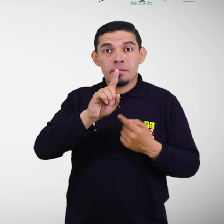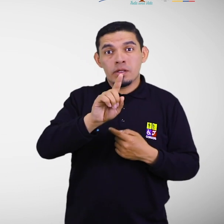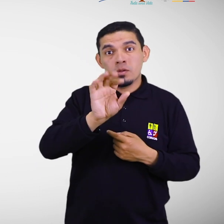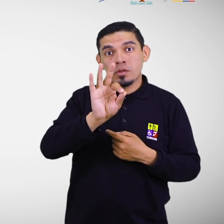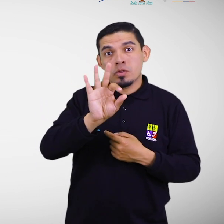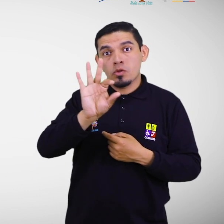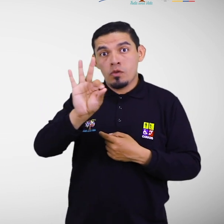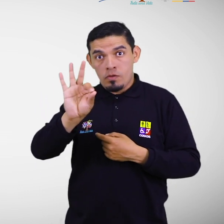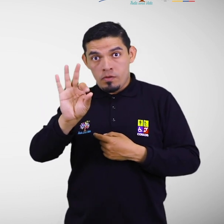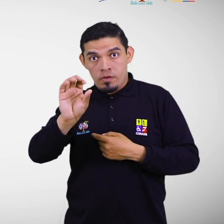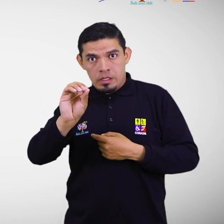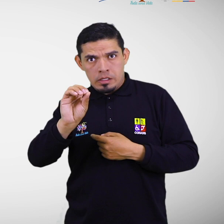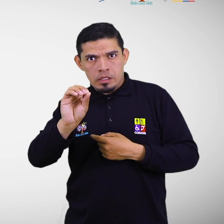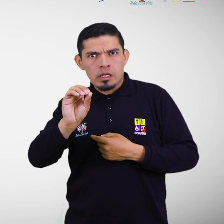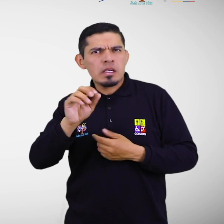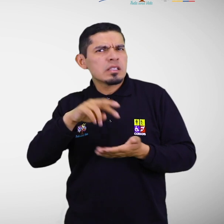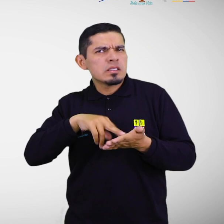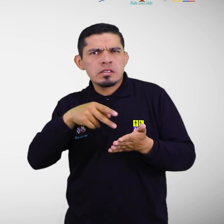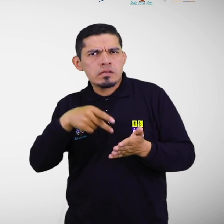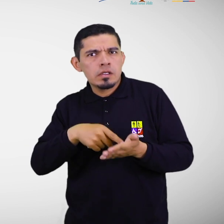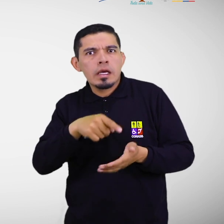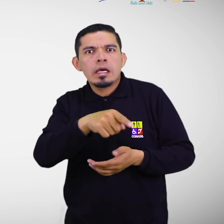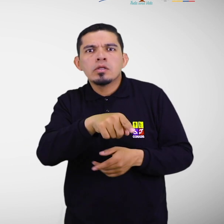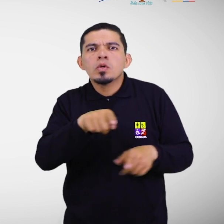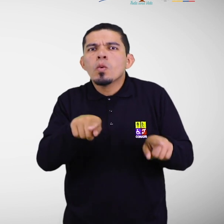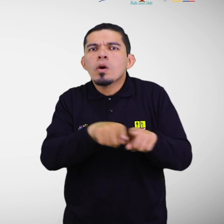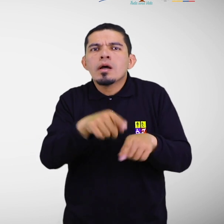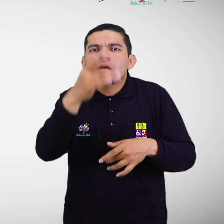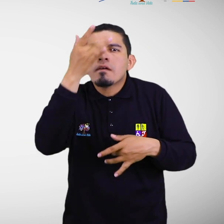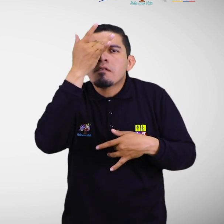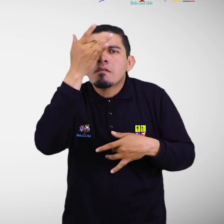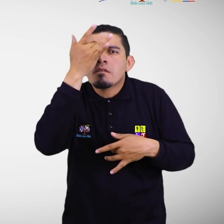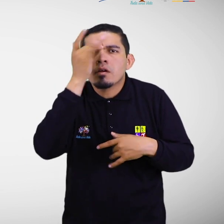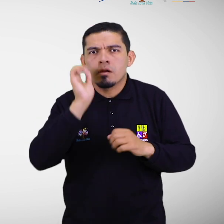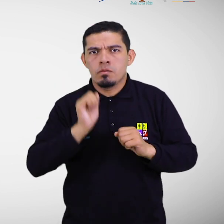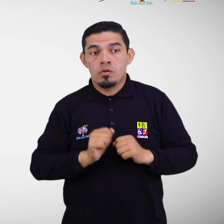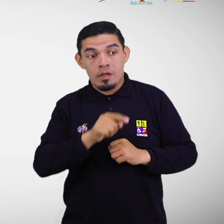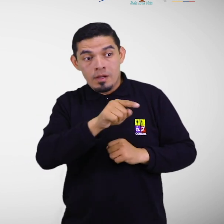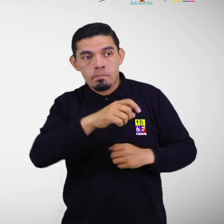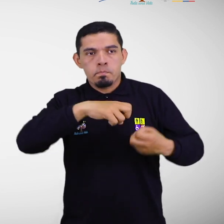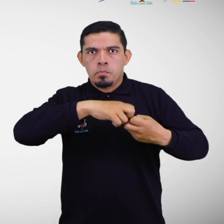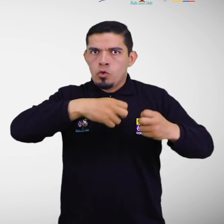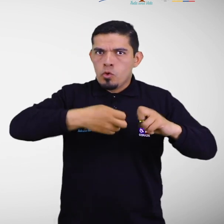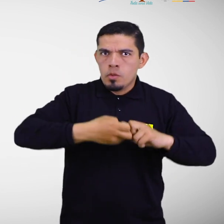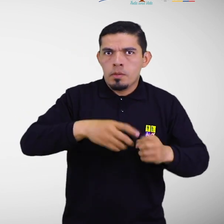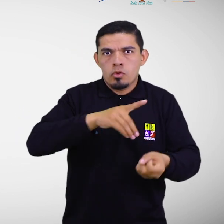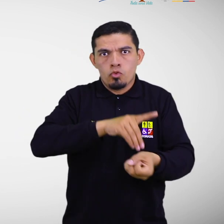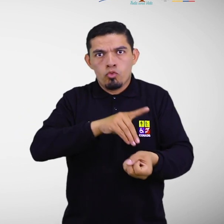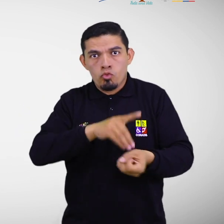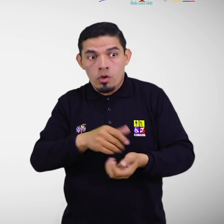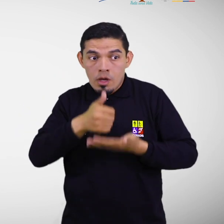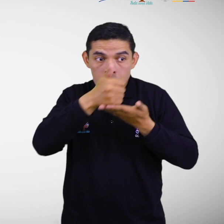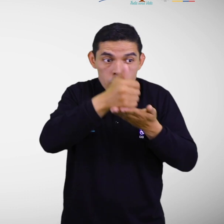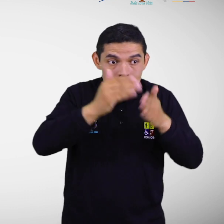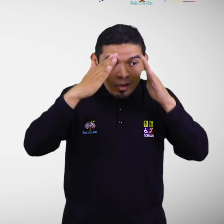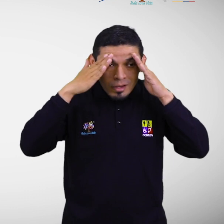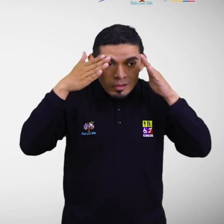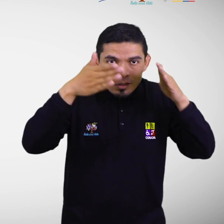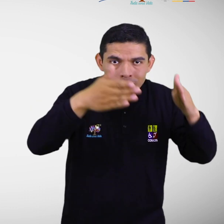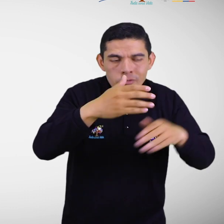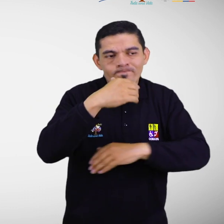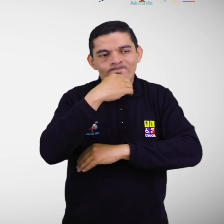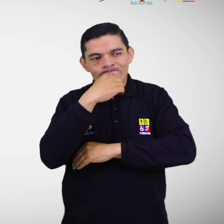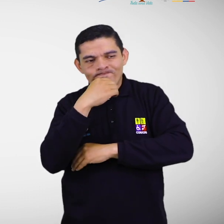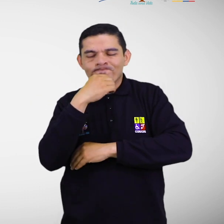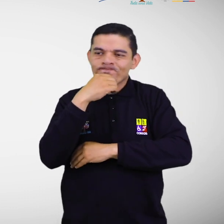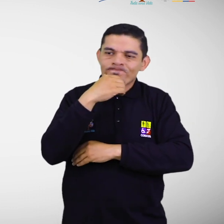en el que la discapacidad era sinónimo de enfermedad, la persona tenía un problema, médico o de salud, y debía adaptarse a